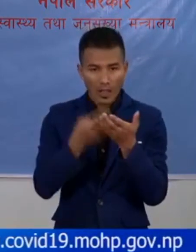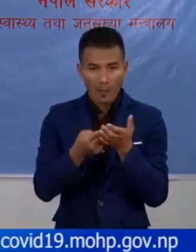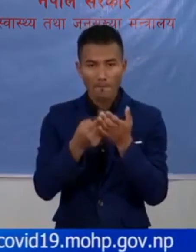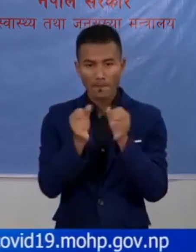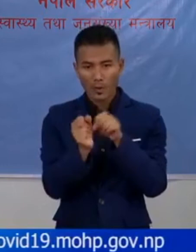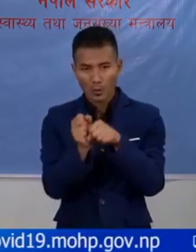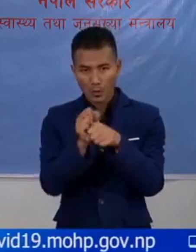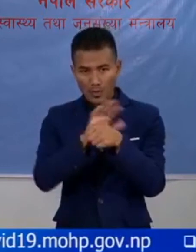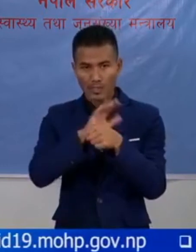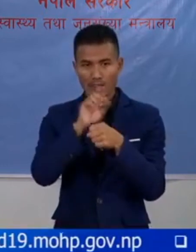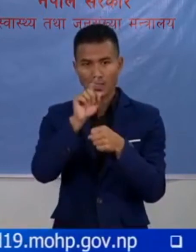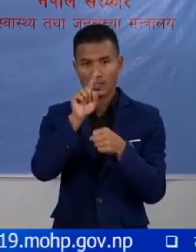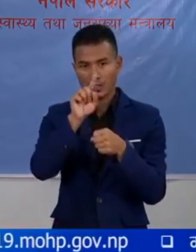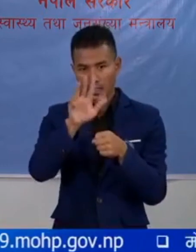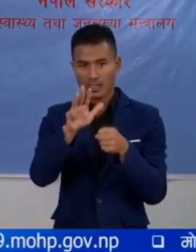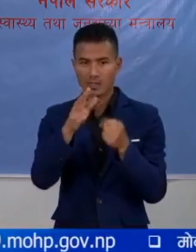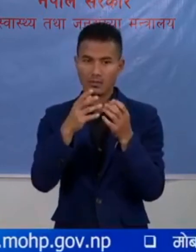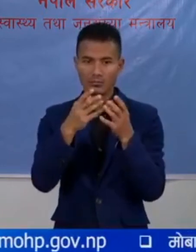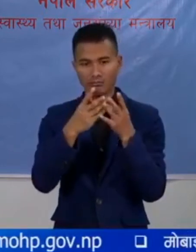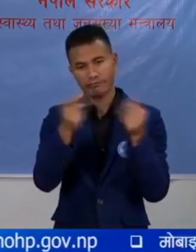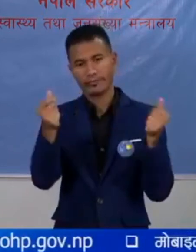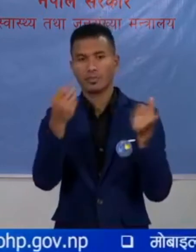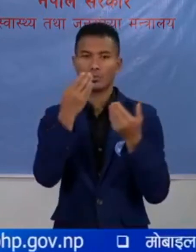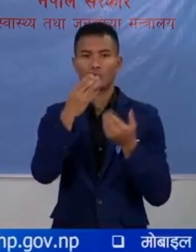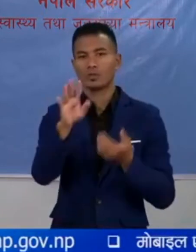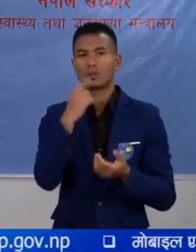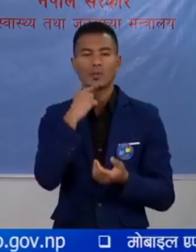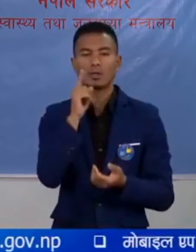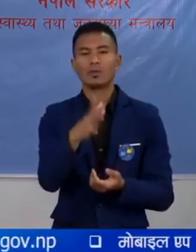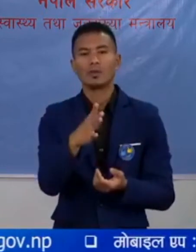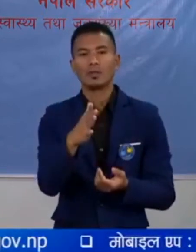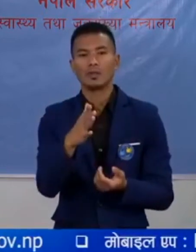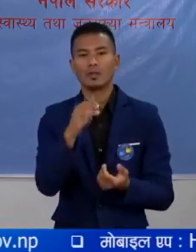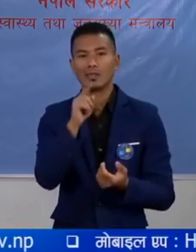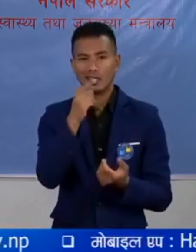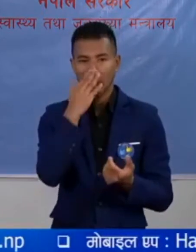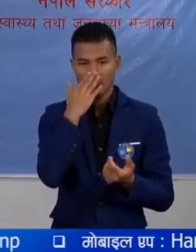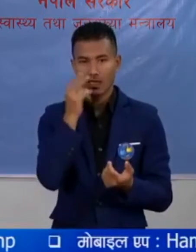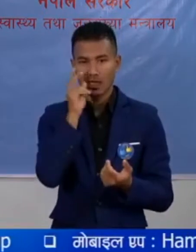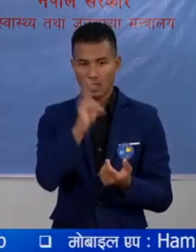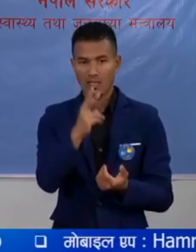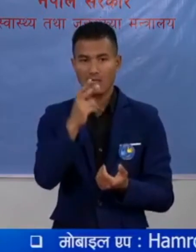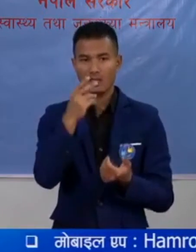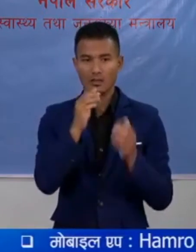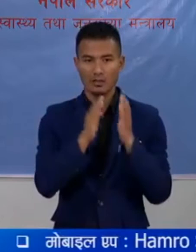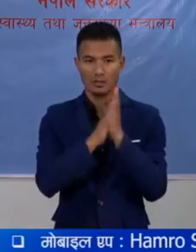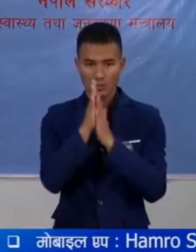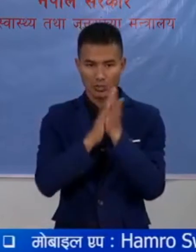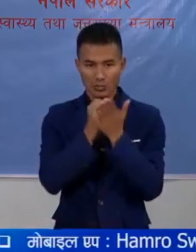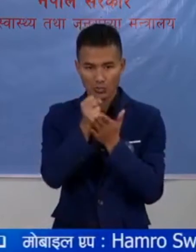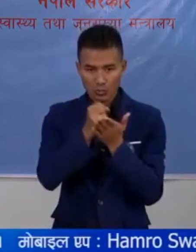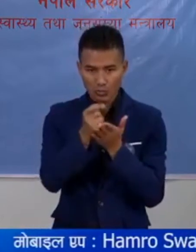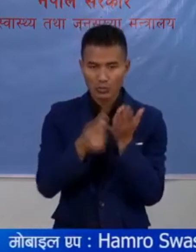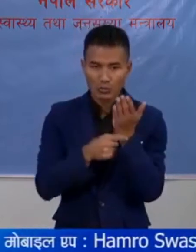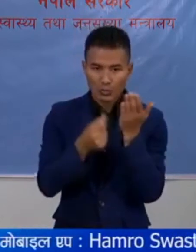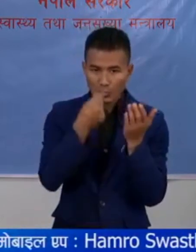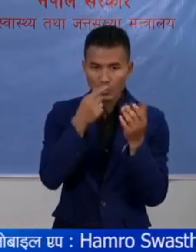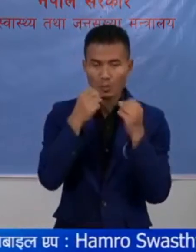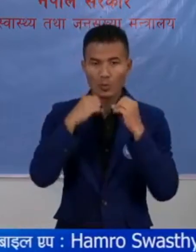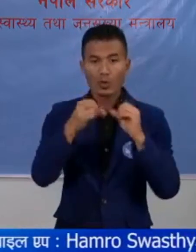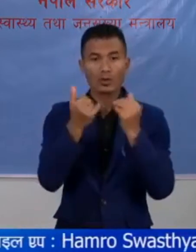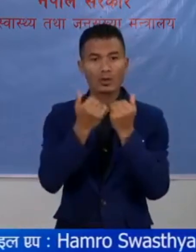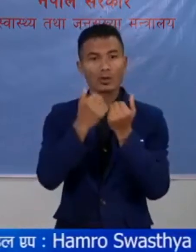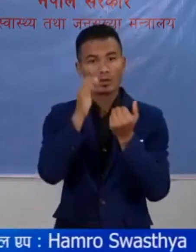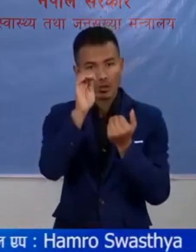येसले COVID-19 लाइठीक पार छर। तेस कारणले इनी जड़ी बुटी हरूको हामले प्रयोग नसक्षों तर त्यो